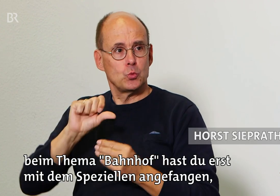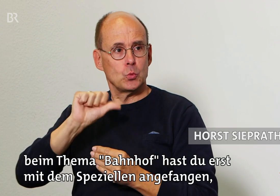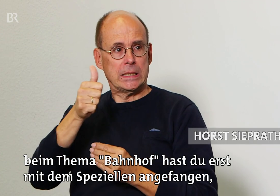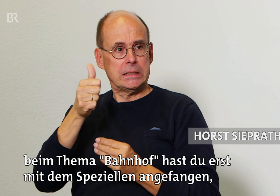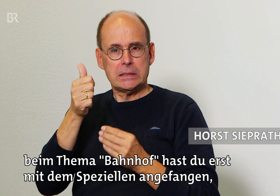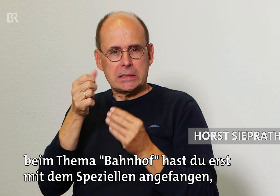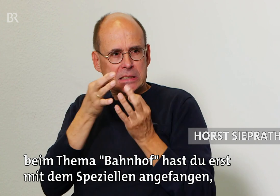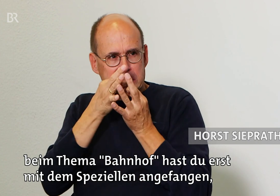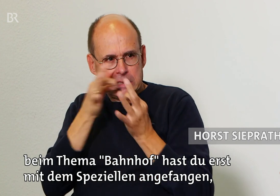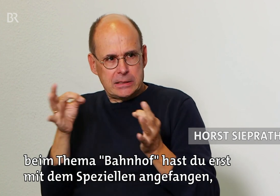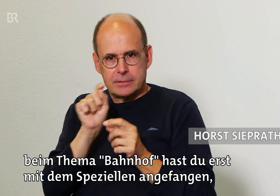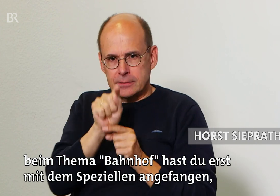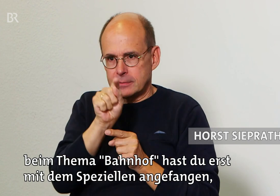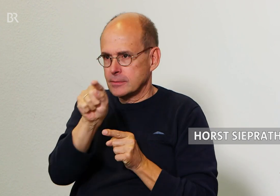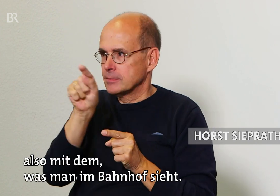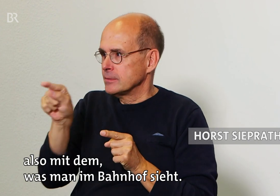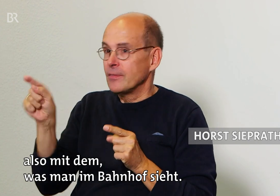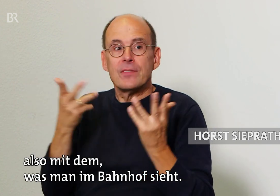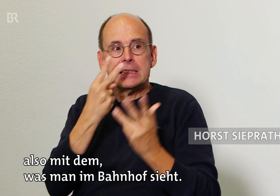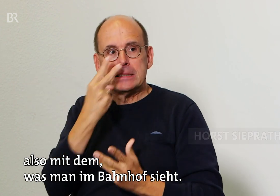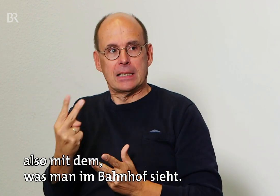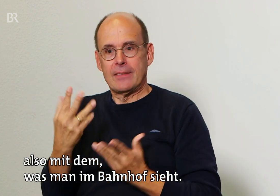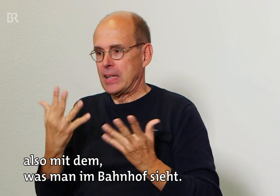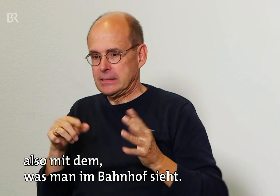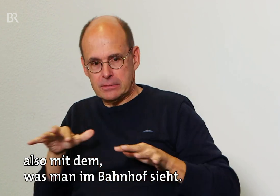hast du erst mit dem Speziellen angefangen, also mit dem, was man im Bahnhof sieht.